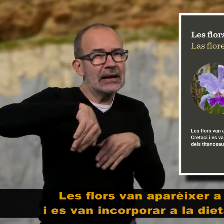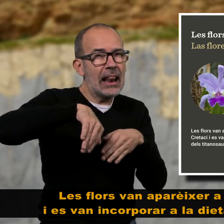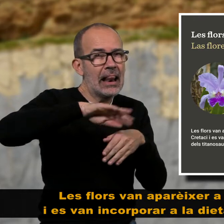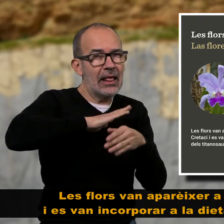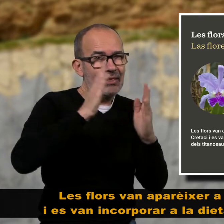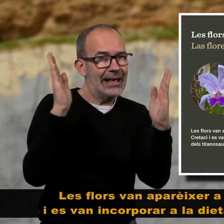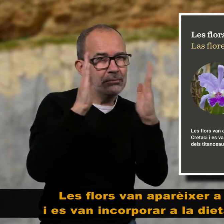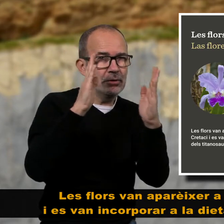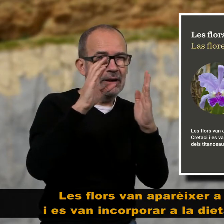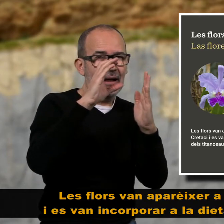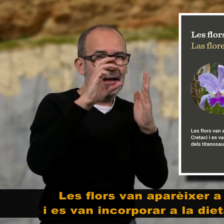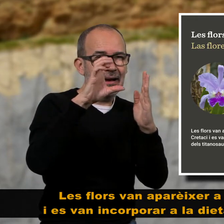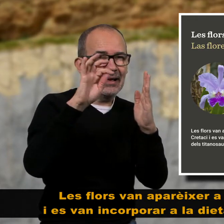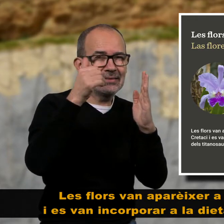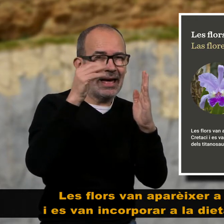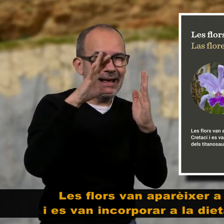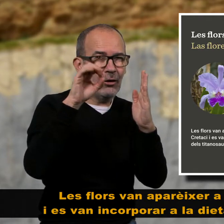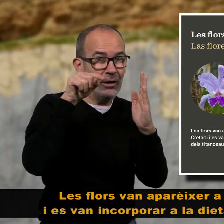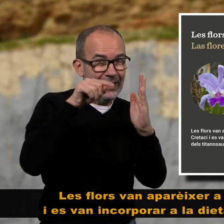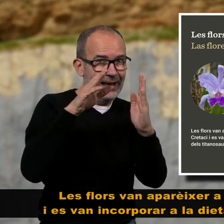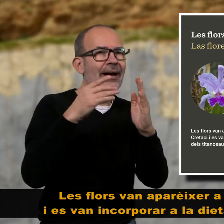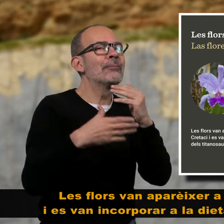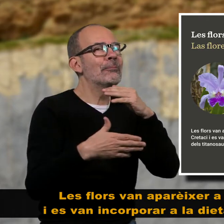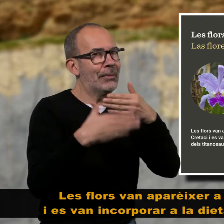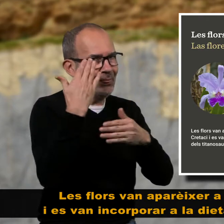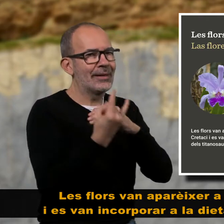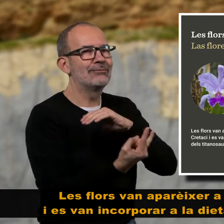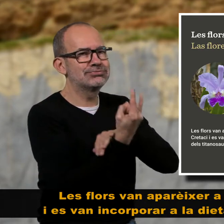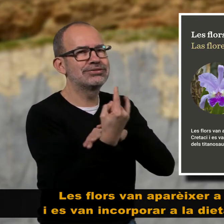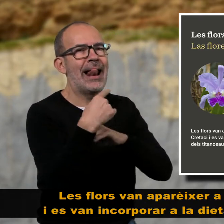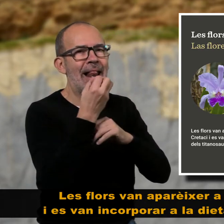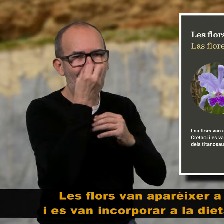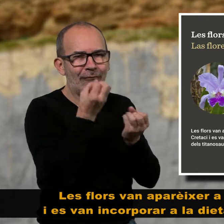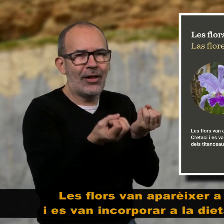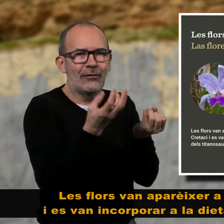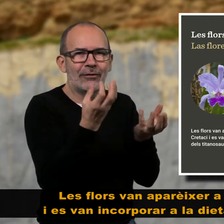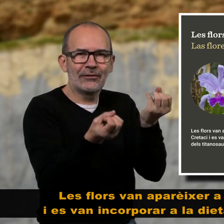Les flors van aparèixer a finals del cretaci i es van incorporar a la dieta dels titanosaures.